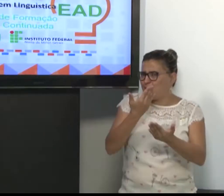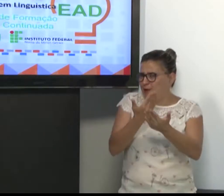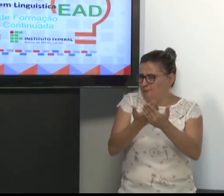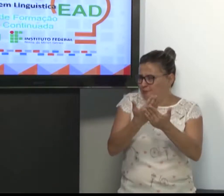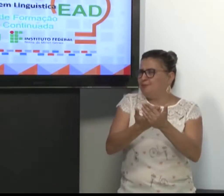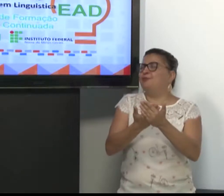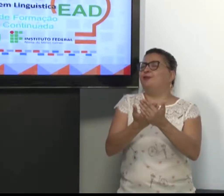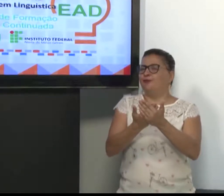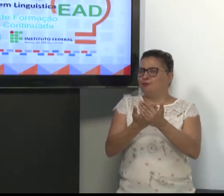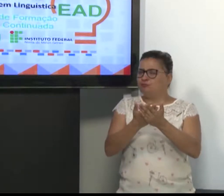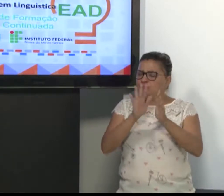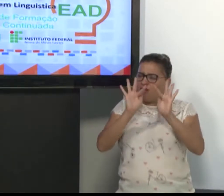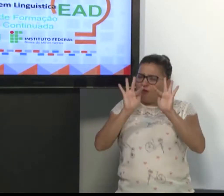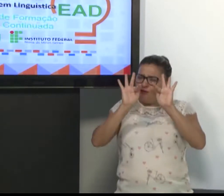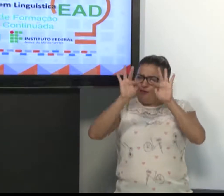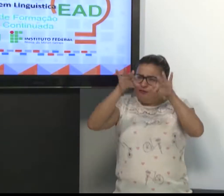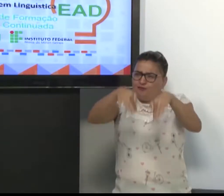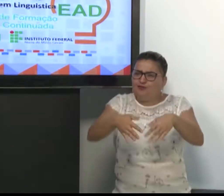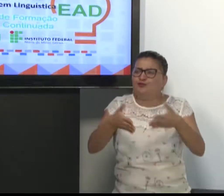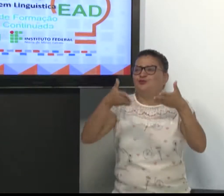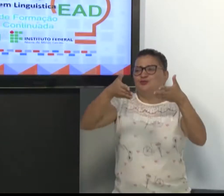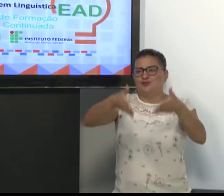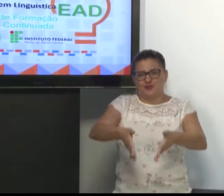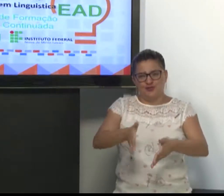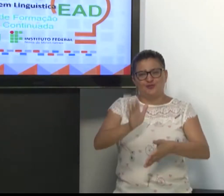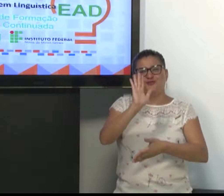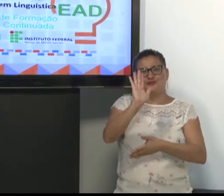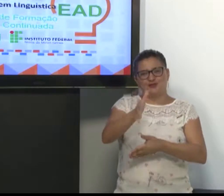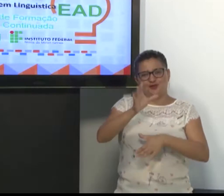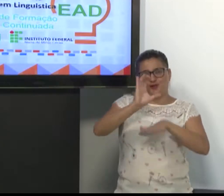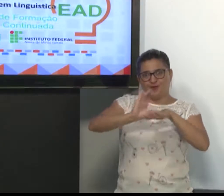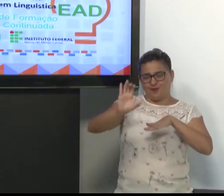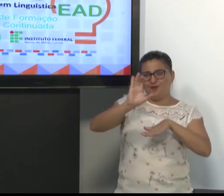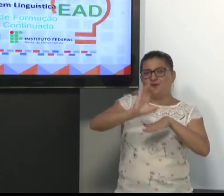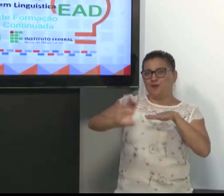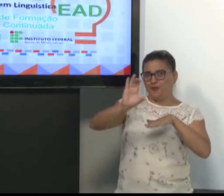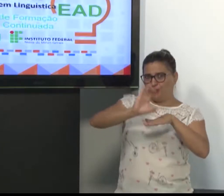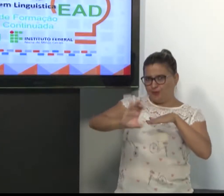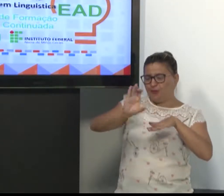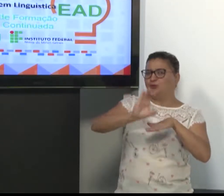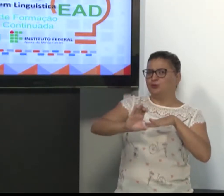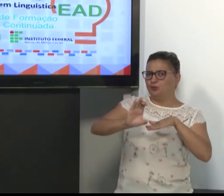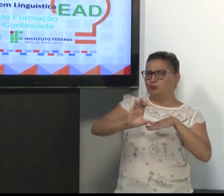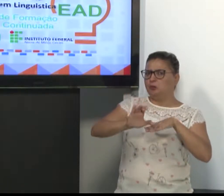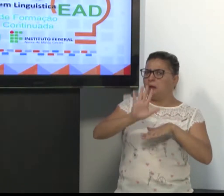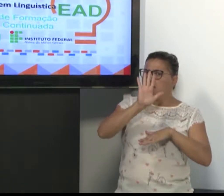Então, hoje é a nossa quarta aula, estamos finalizando já esse curso.